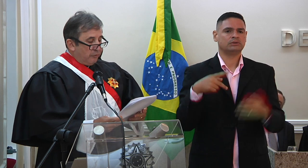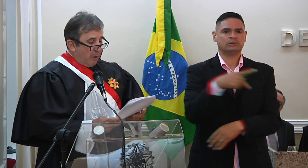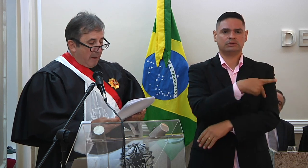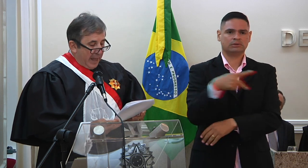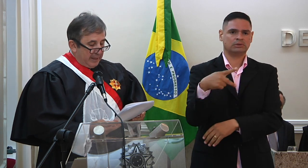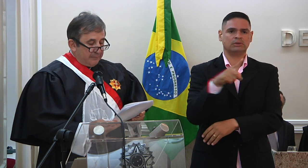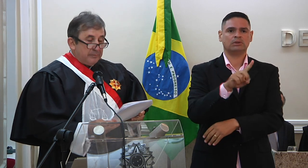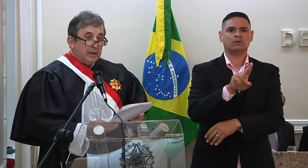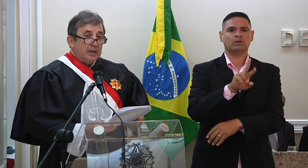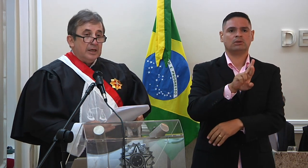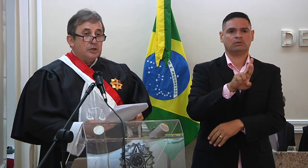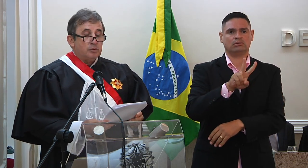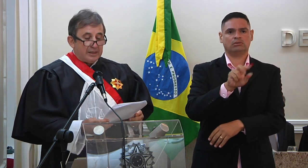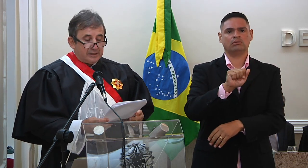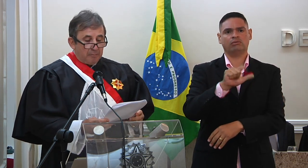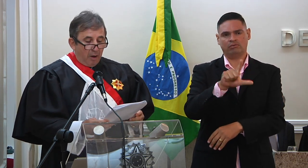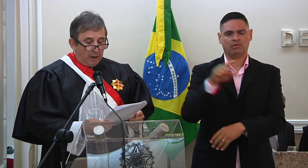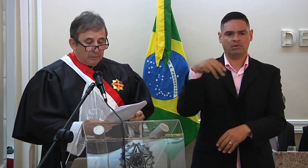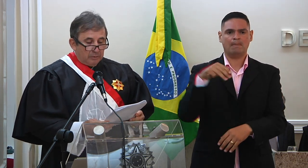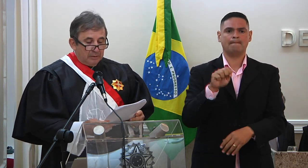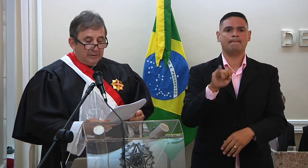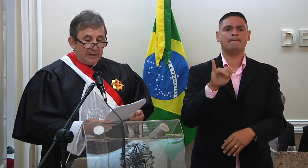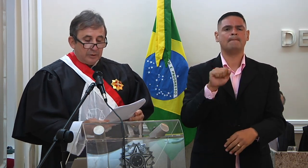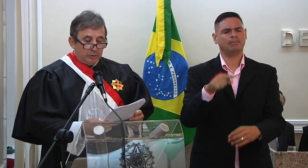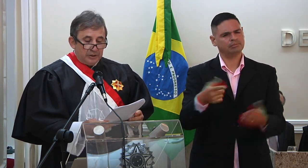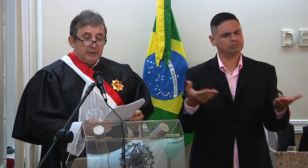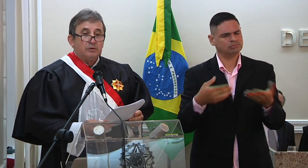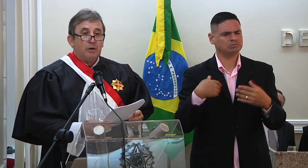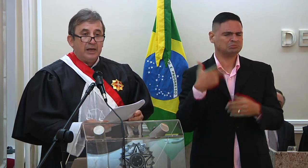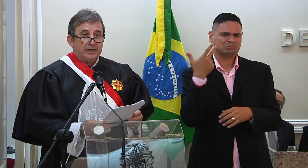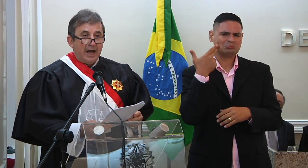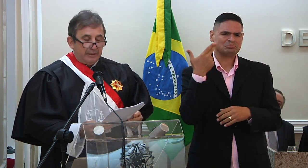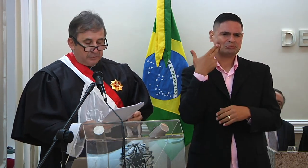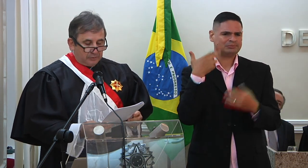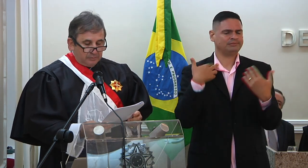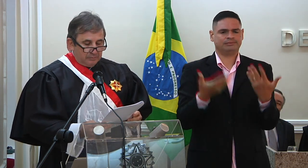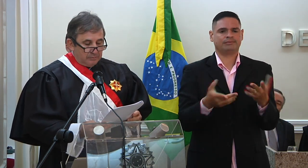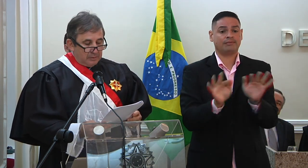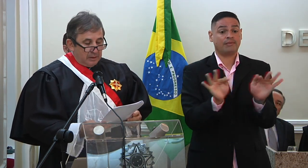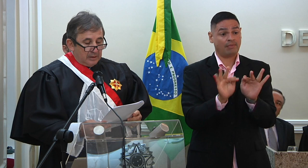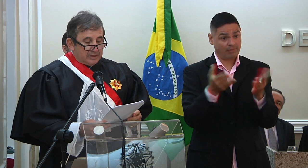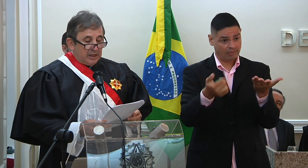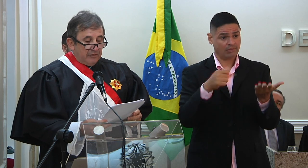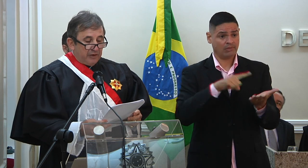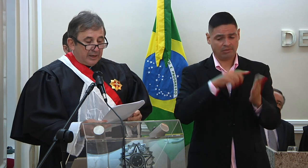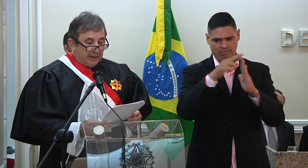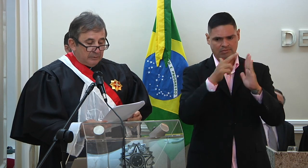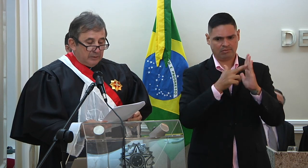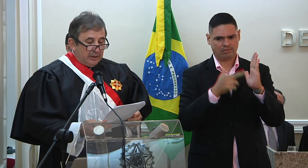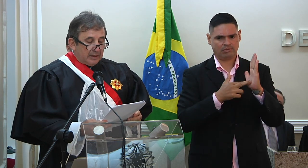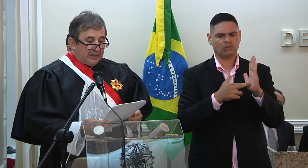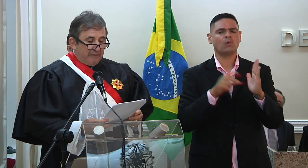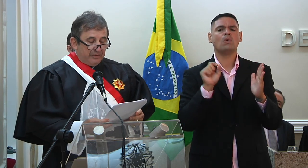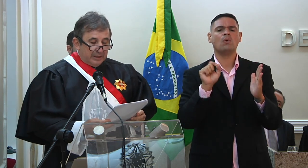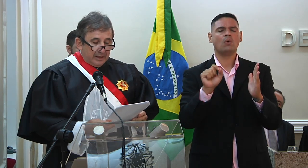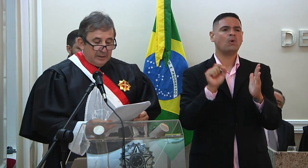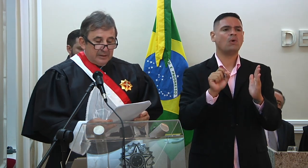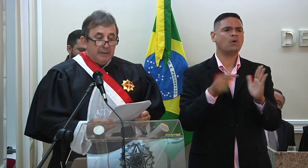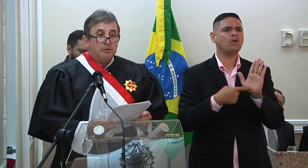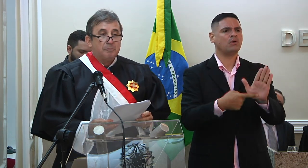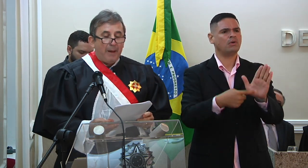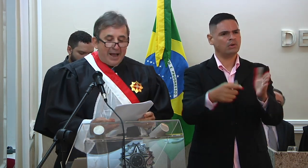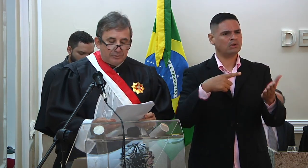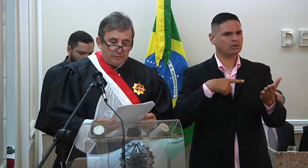Duval Maia. Isso é simbólico na liturgia dos colegiados, significando que na